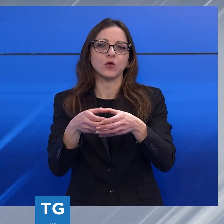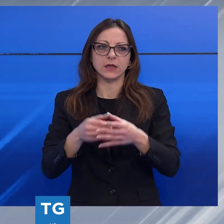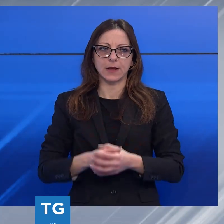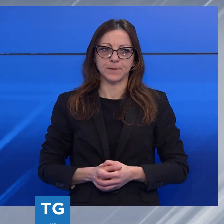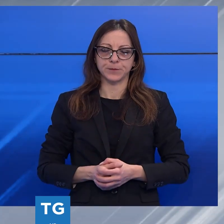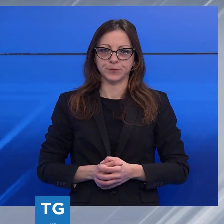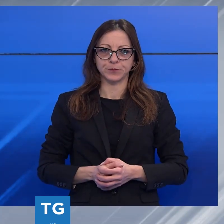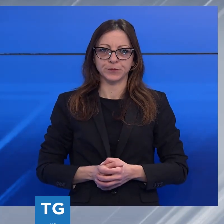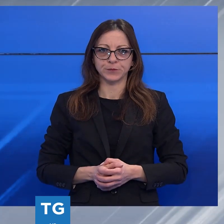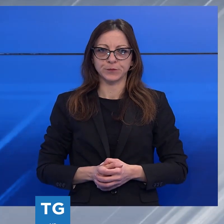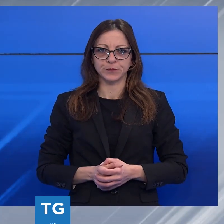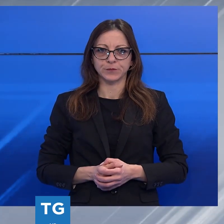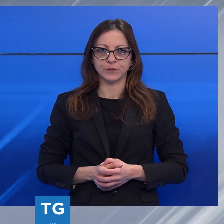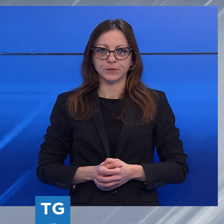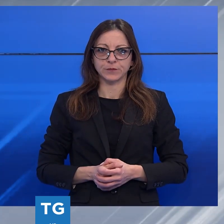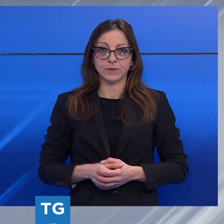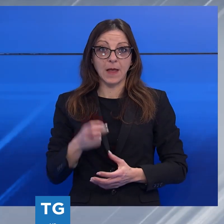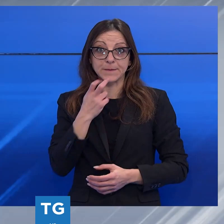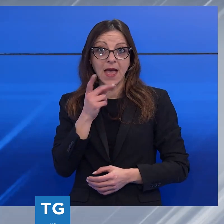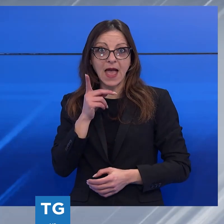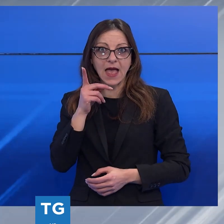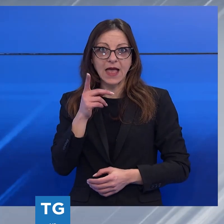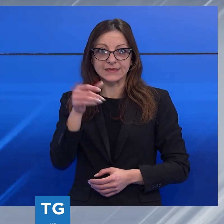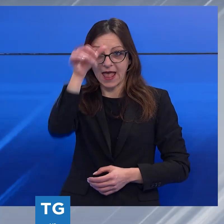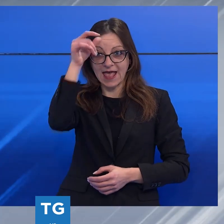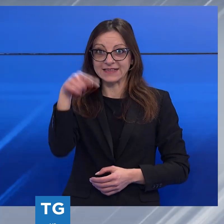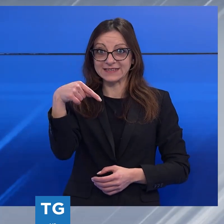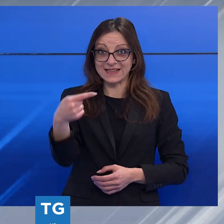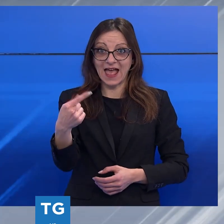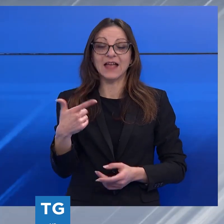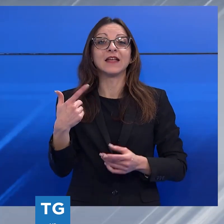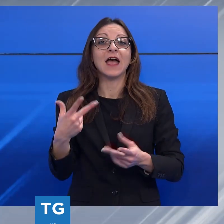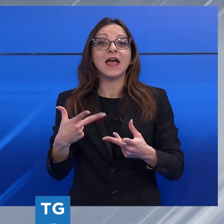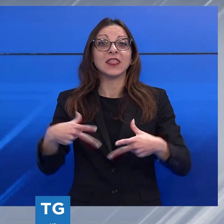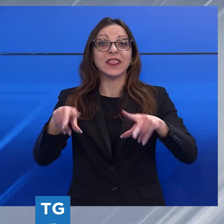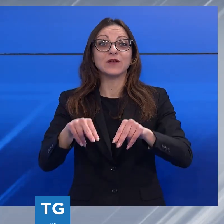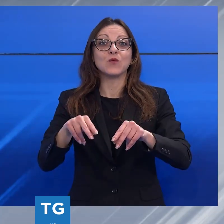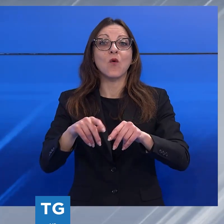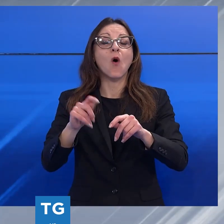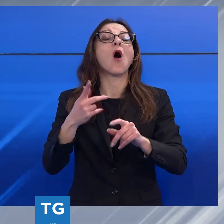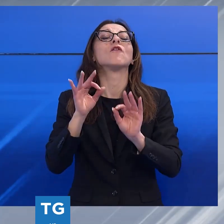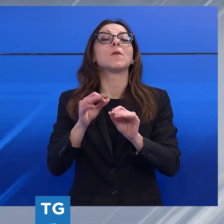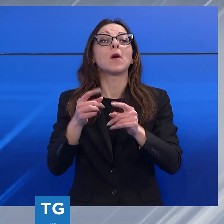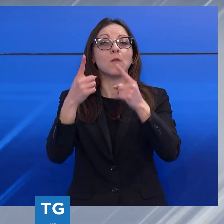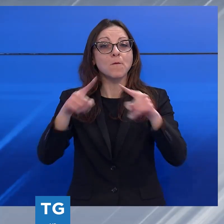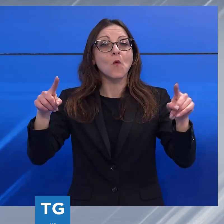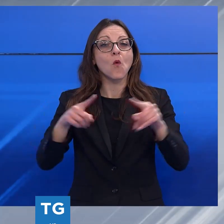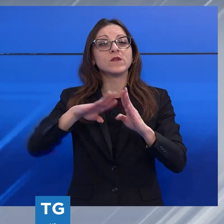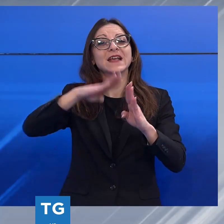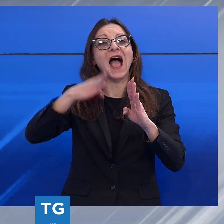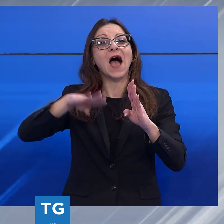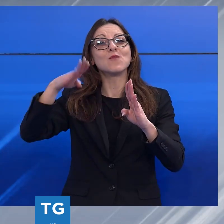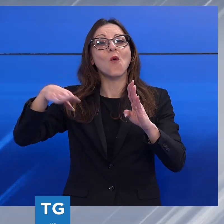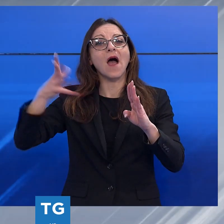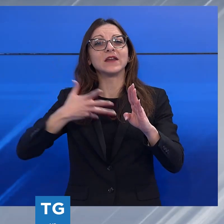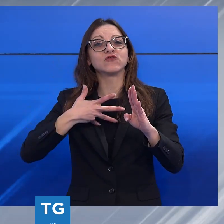Andiamo a Massa dove tornerà la prossima estate il Festival Musica sulle Apuane. Da giovedì 20